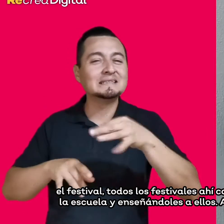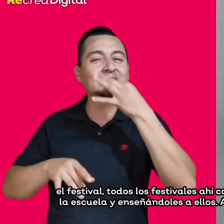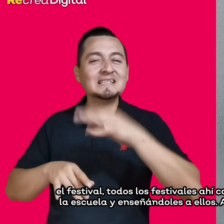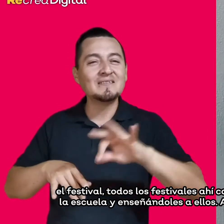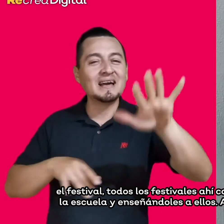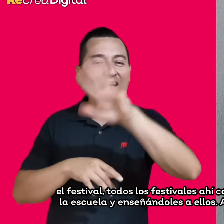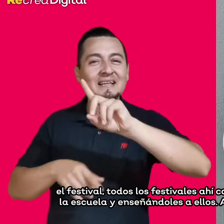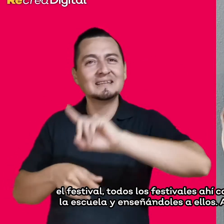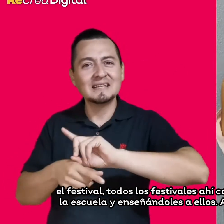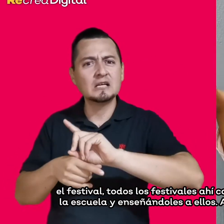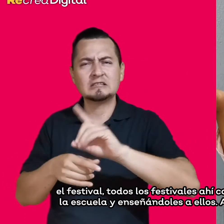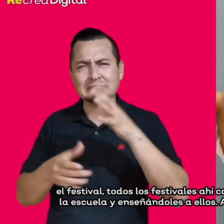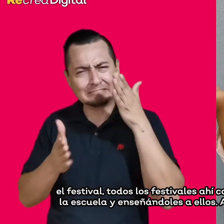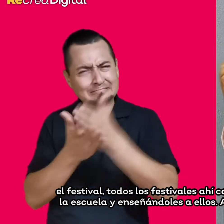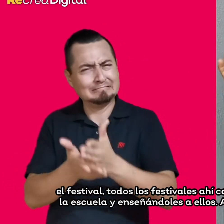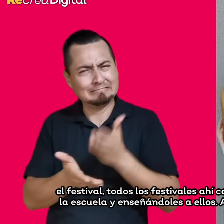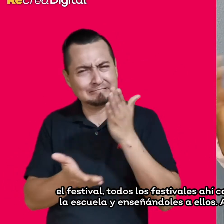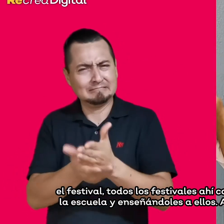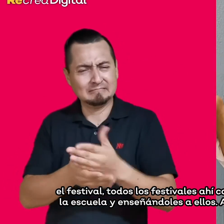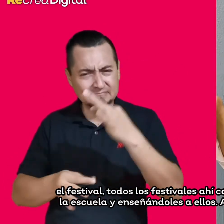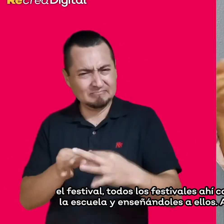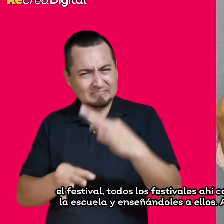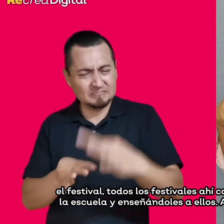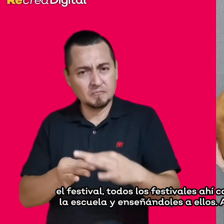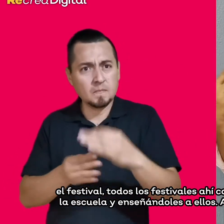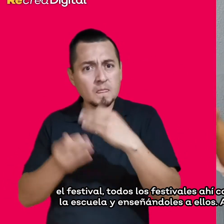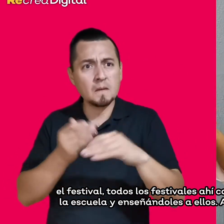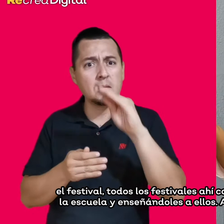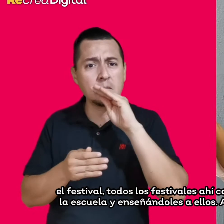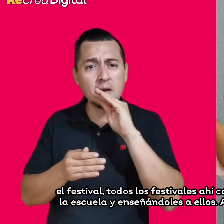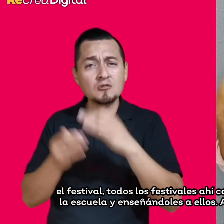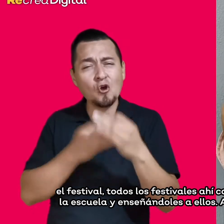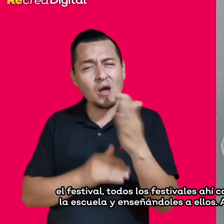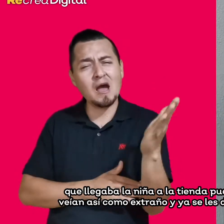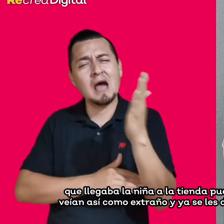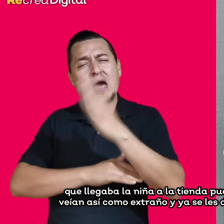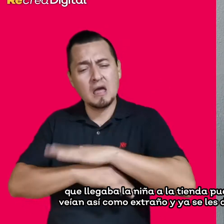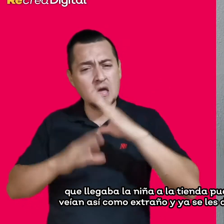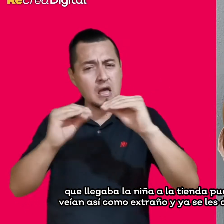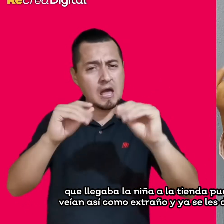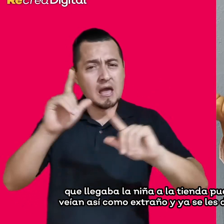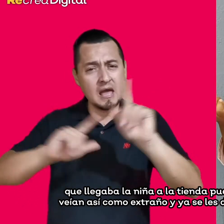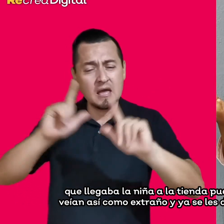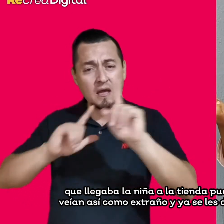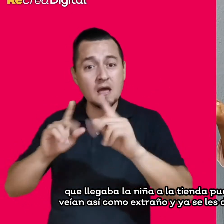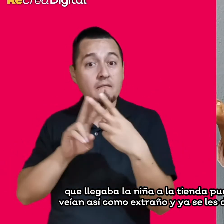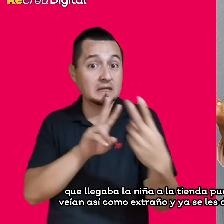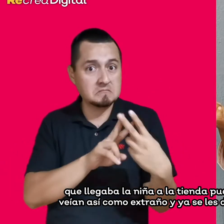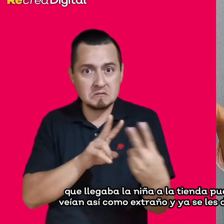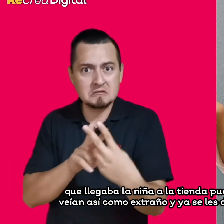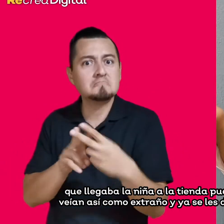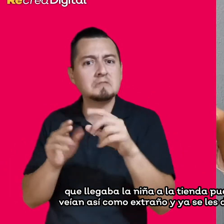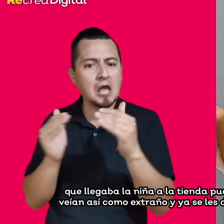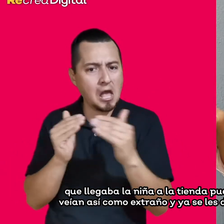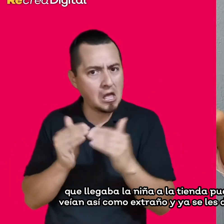enseñándole a ellos, a los vecinos ya en casa, pues era que llegaba la niña a la tienda y